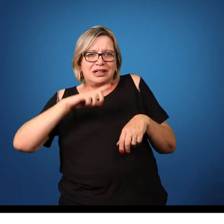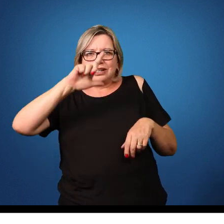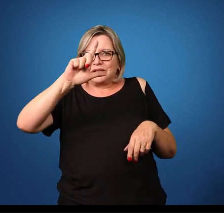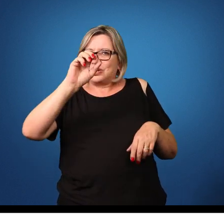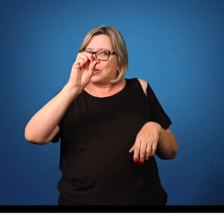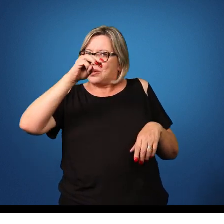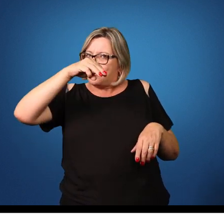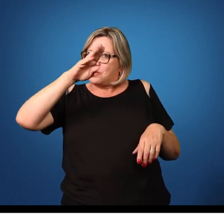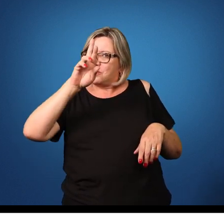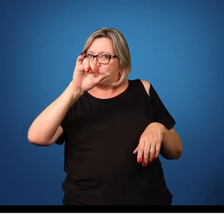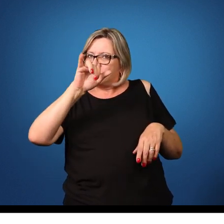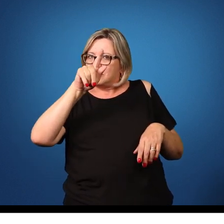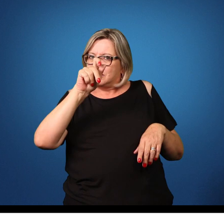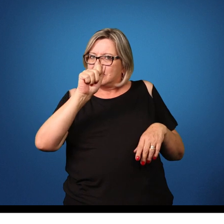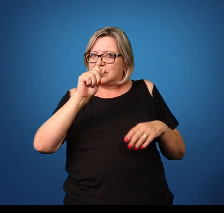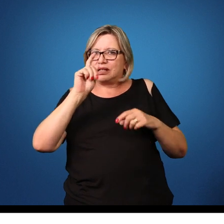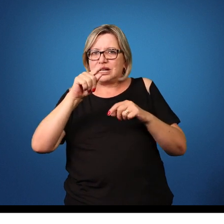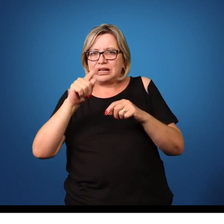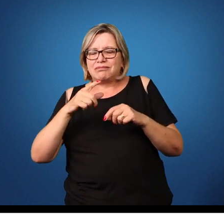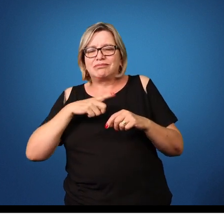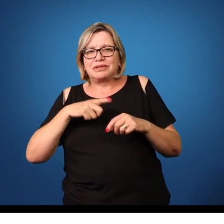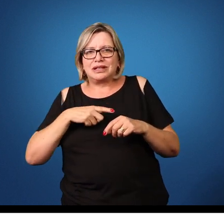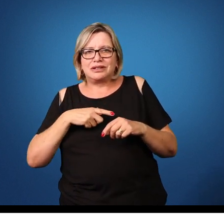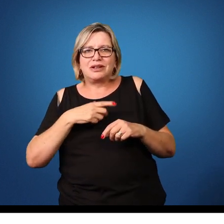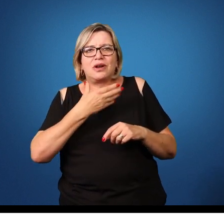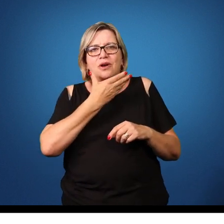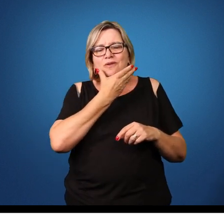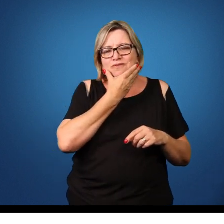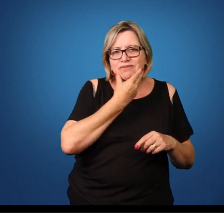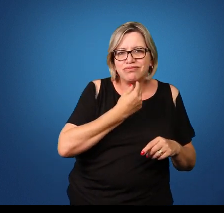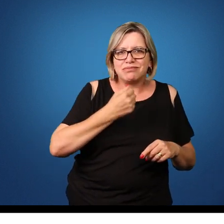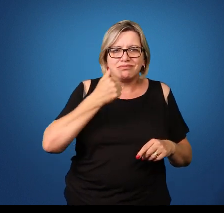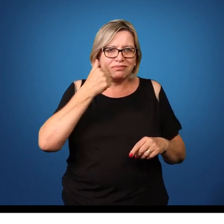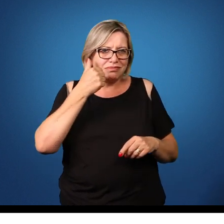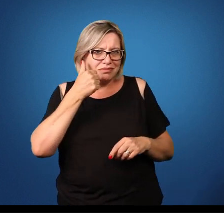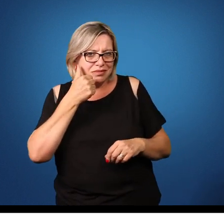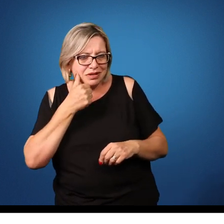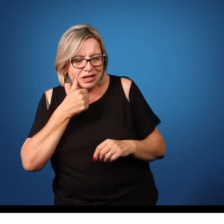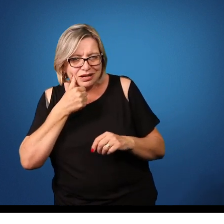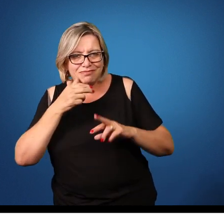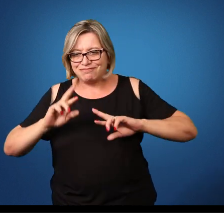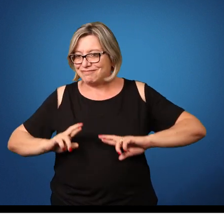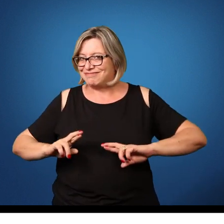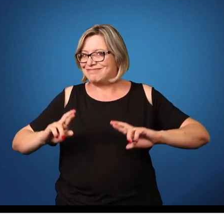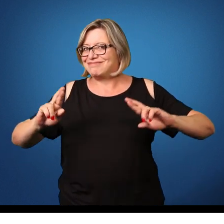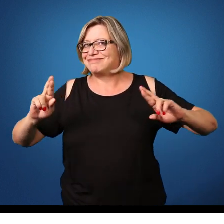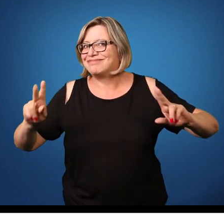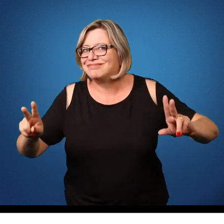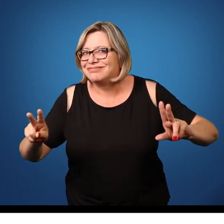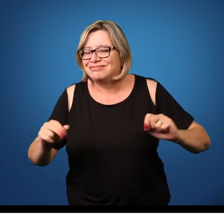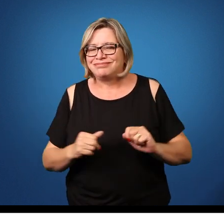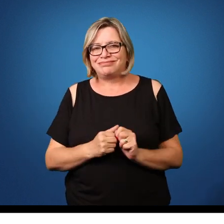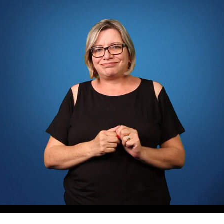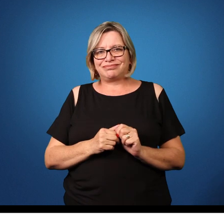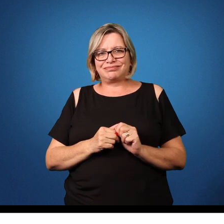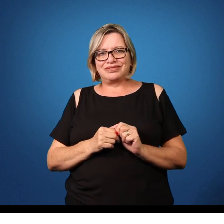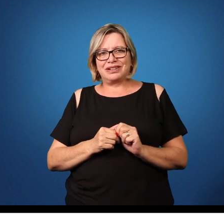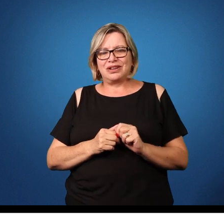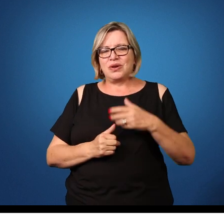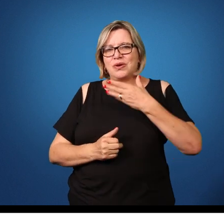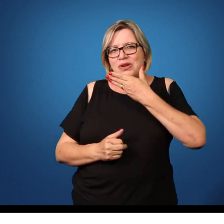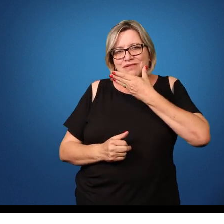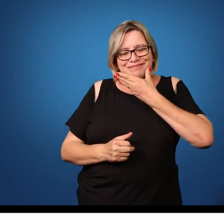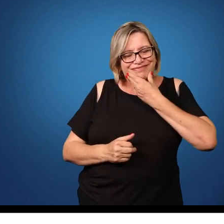Ascaridíase, ela é representada por macho e por fêmea, então existe um dimorfismo sexual. O